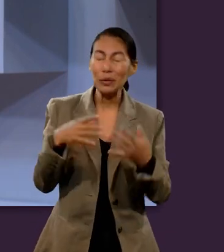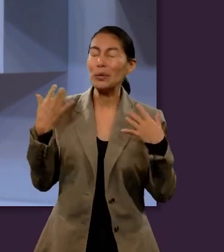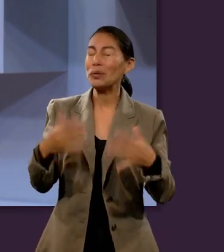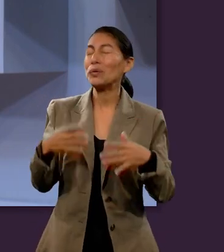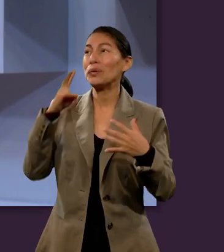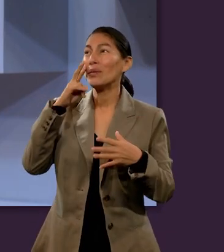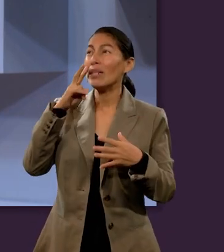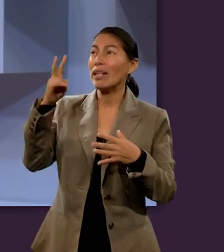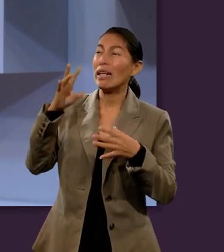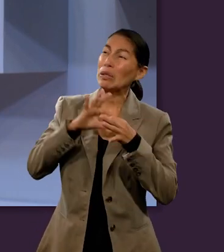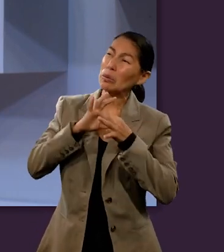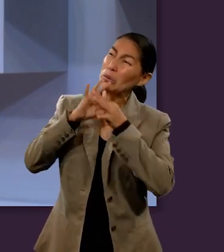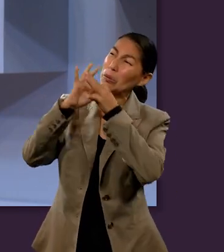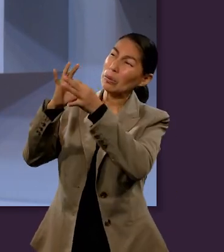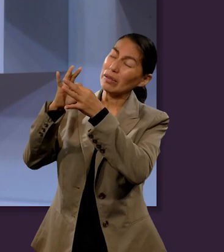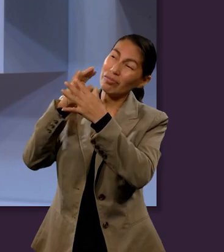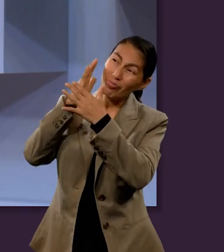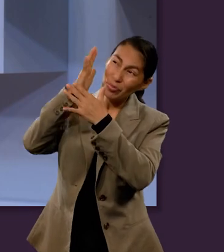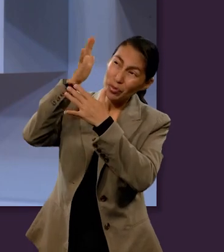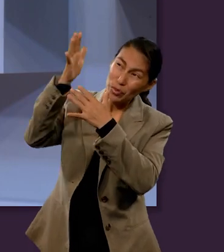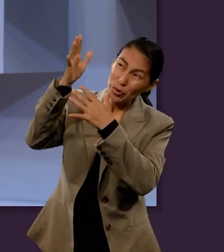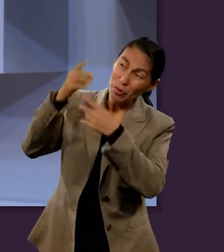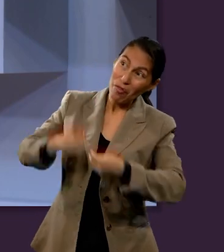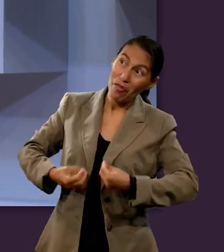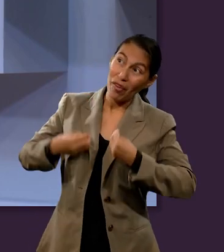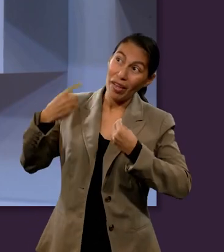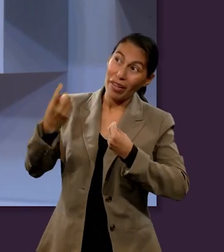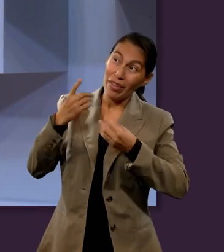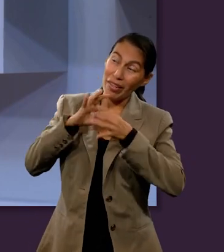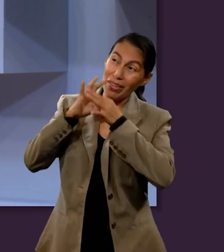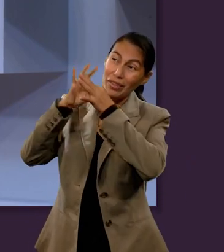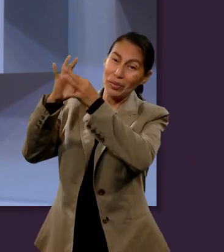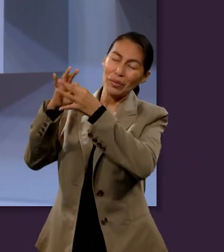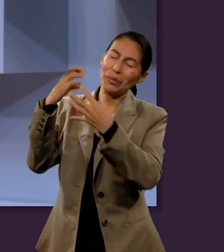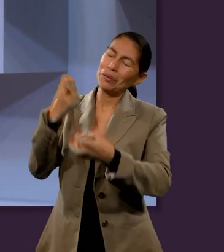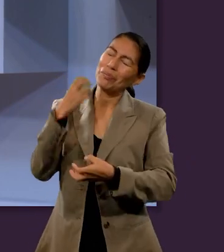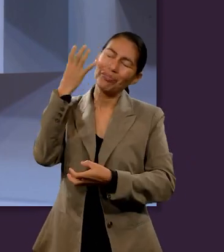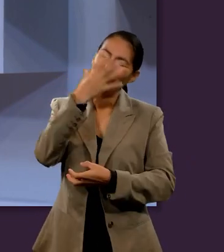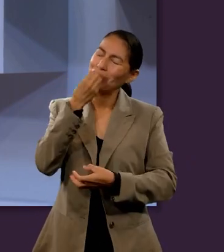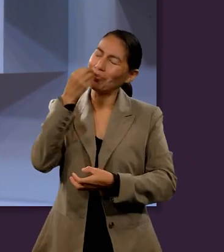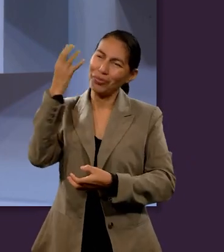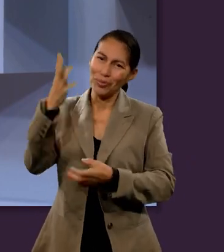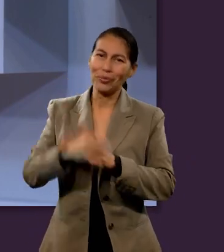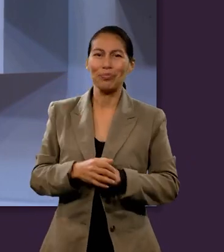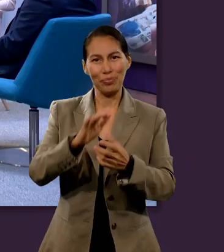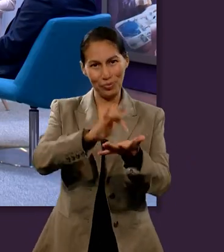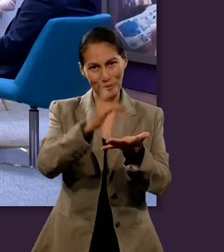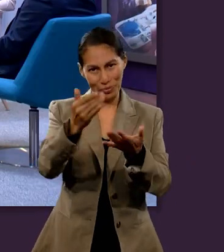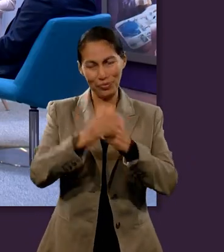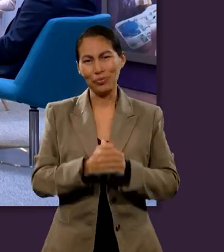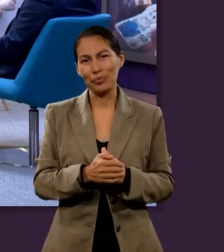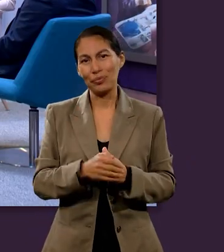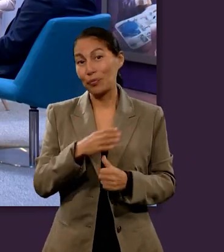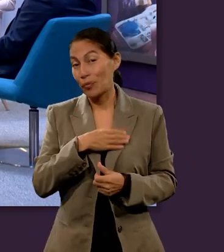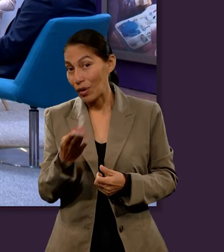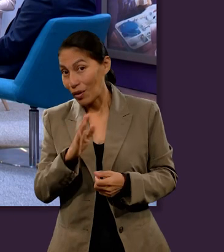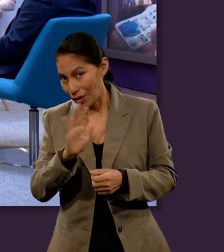de esa vida eterna que es en Cristo Jesús. Muchas gracias. ¿Saben? Para ir concluyendo con este repaso,